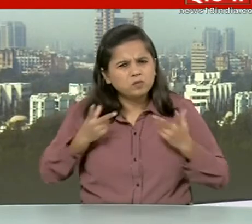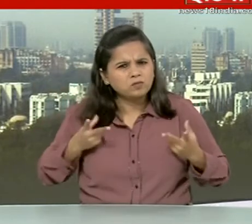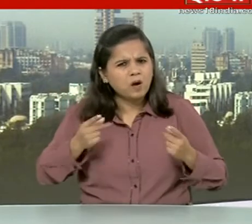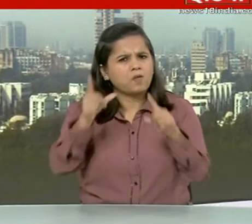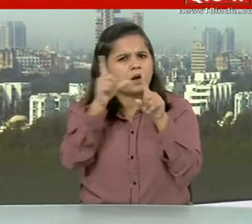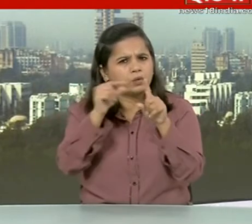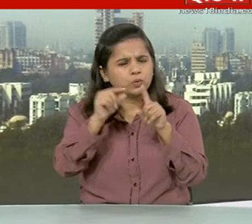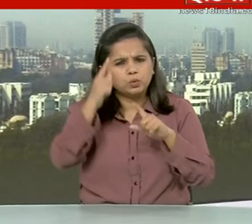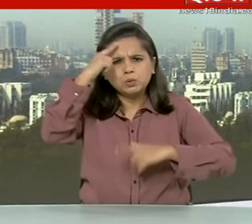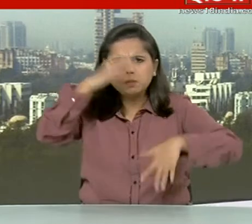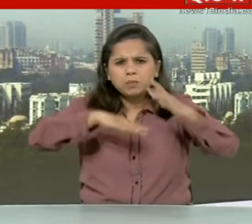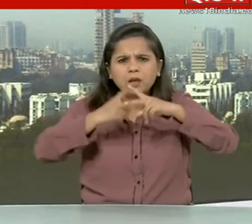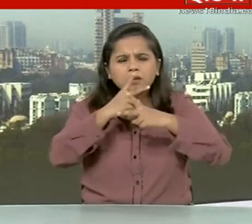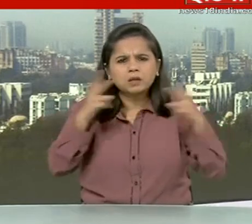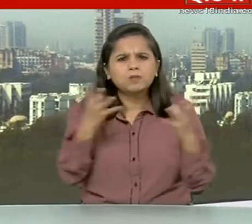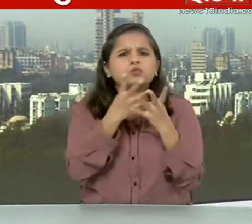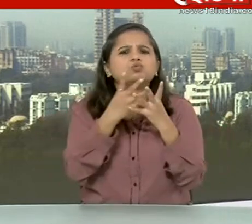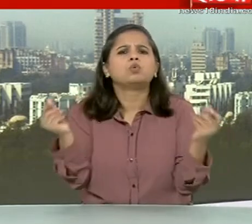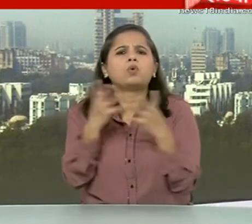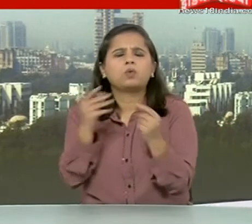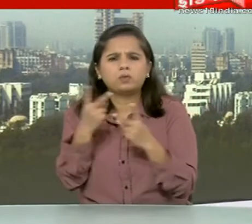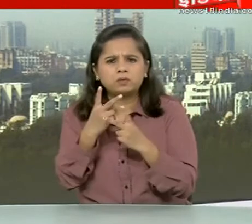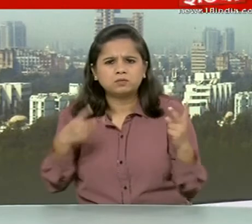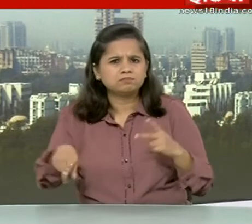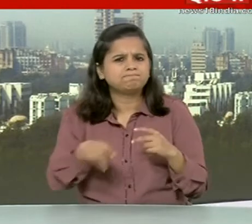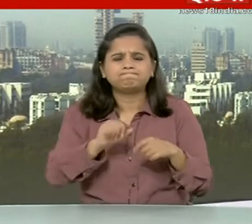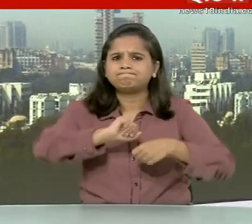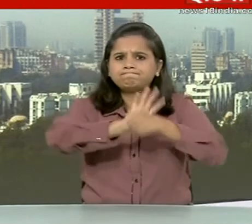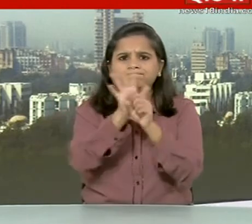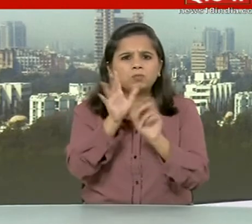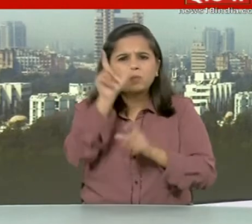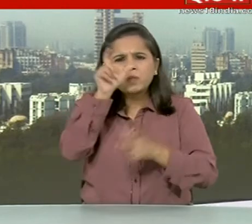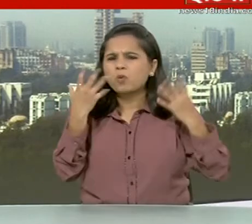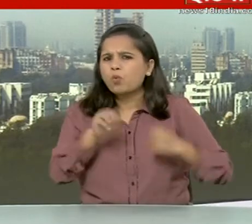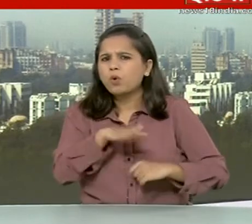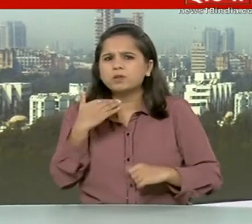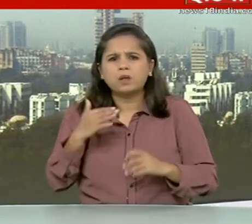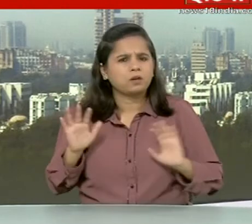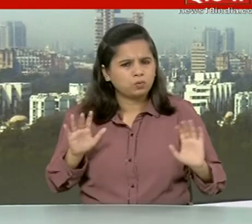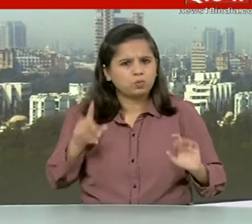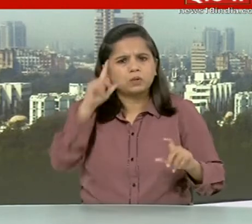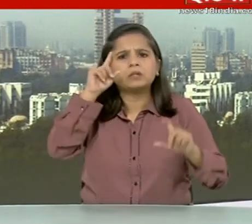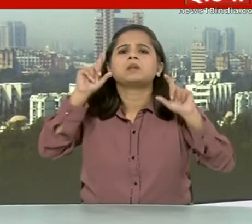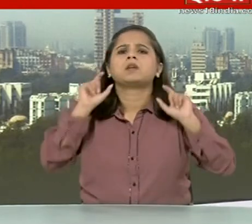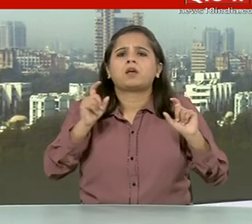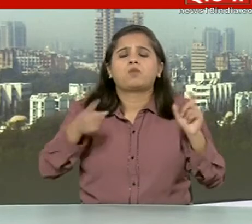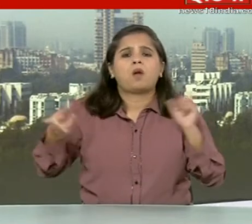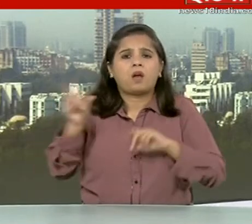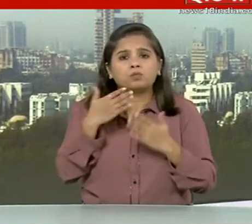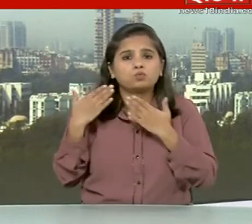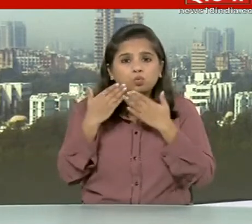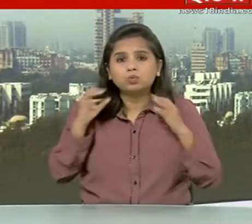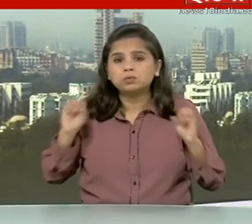days, essential health services from collapsing and schools shutting again.